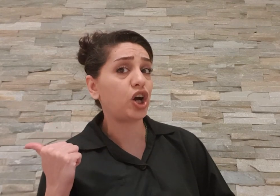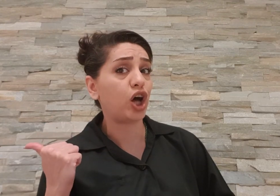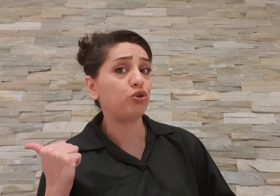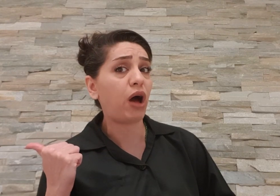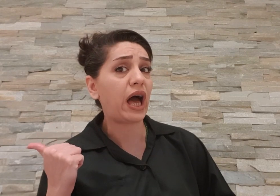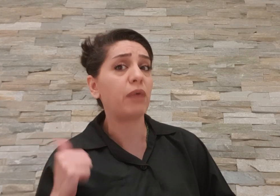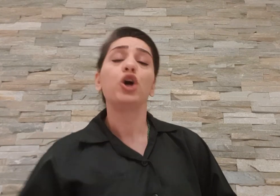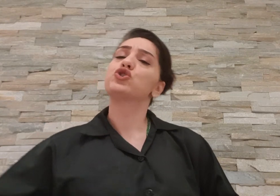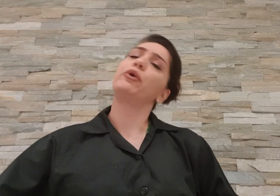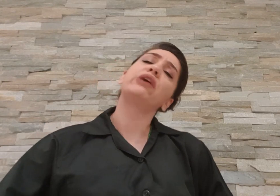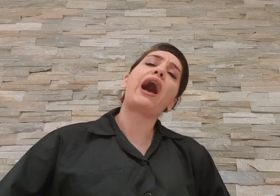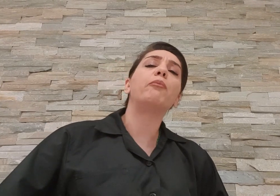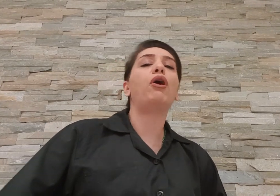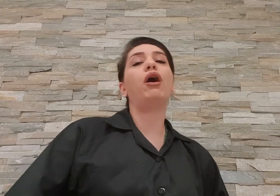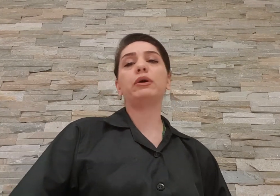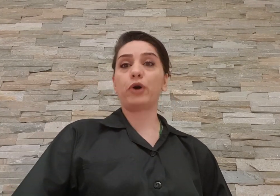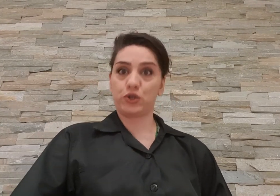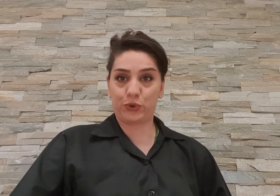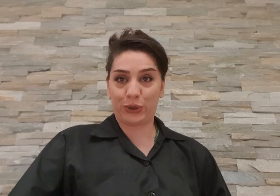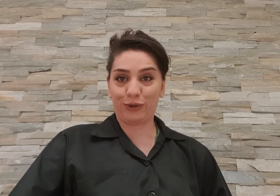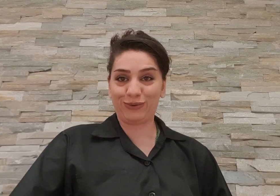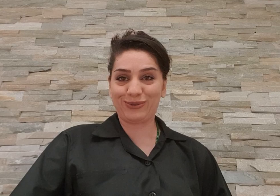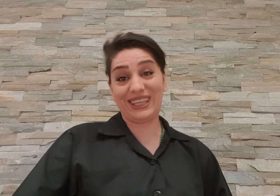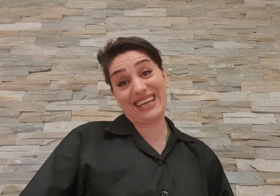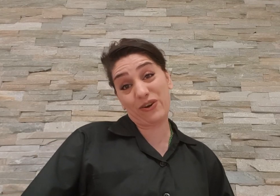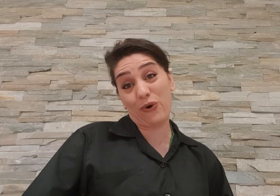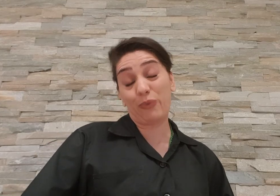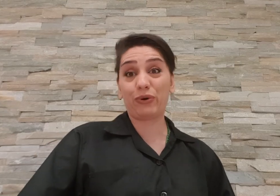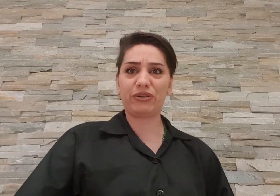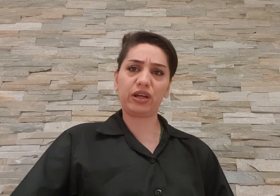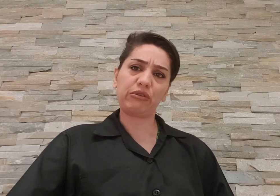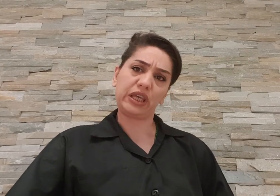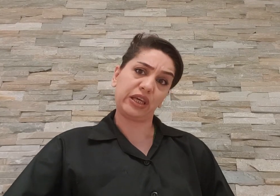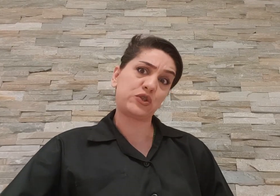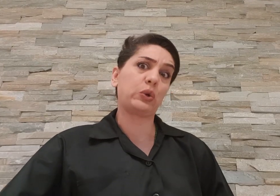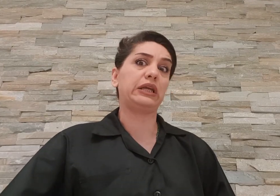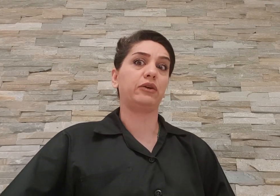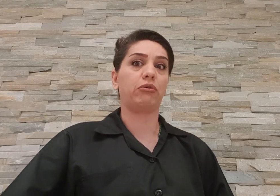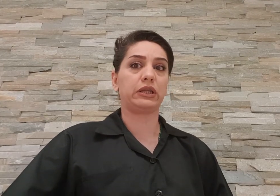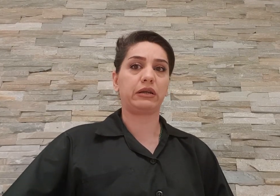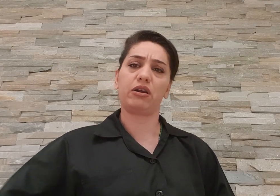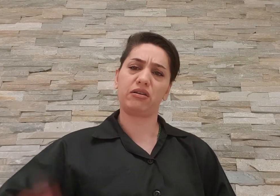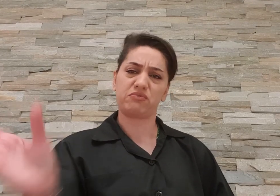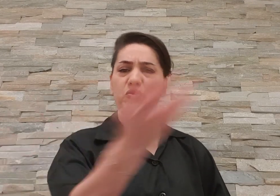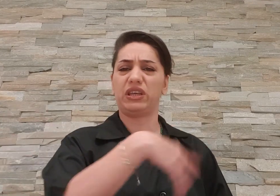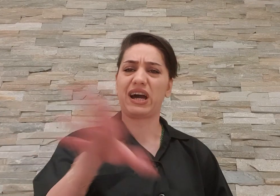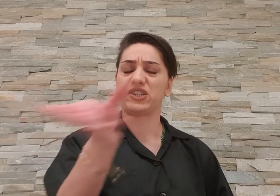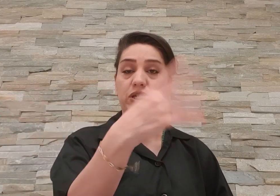گاندو هم شما تمام بازجویه ها یه گوپرو داره و یه سونی ریکوردر حالا سونی یا هرچی